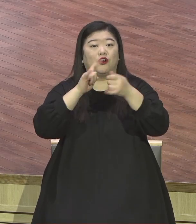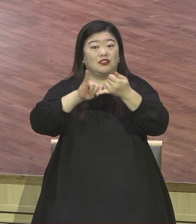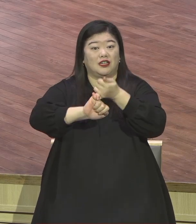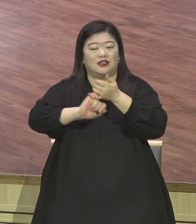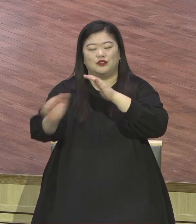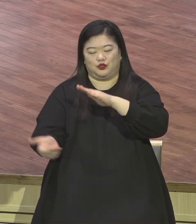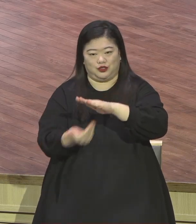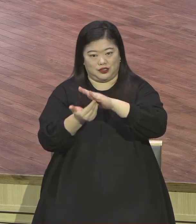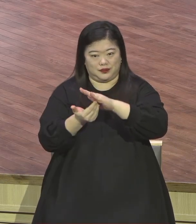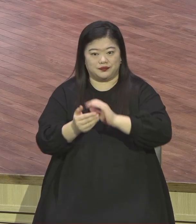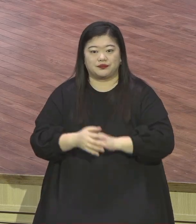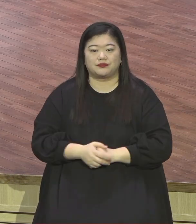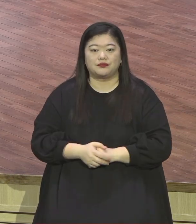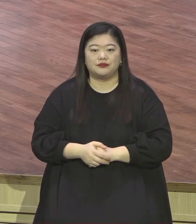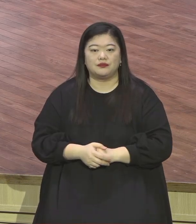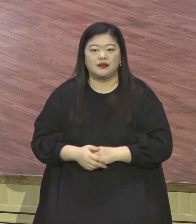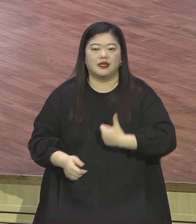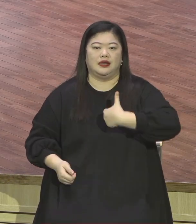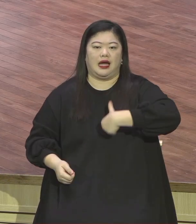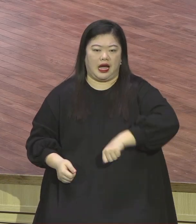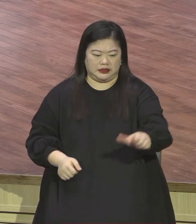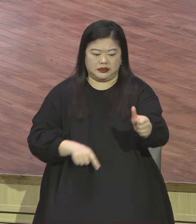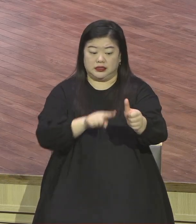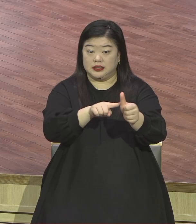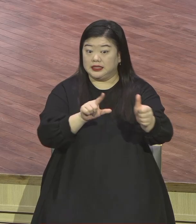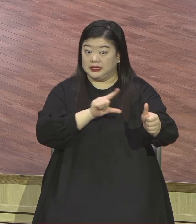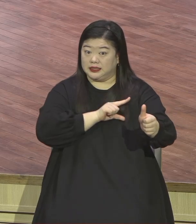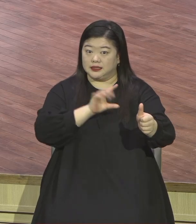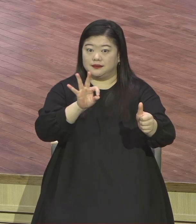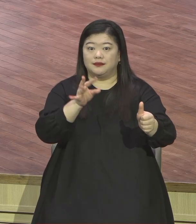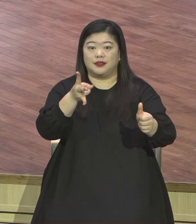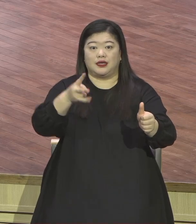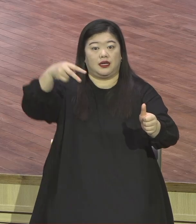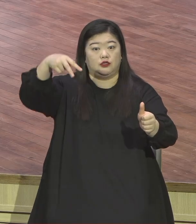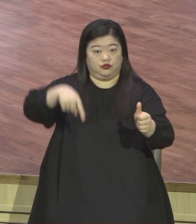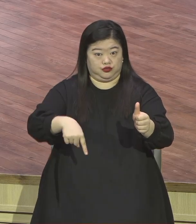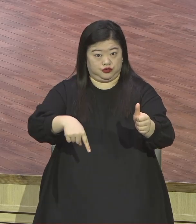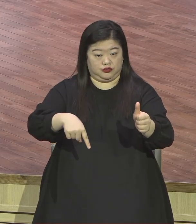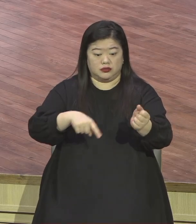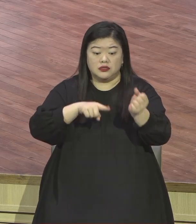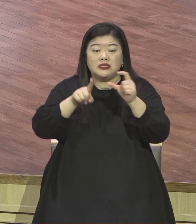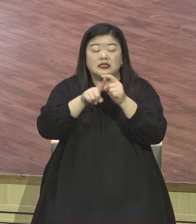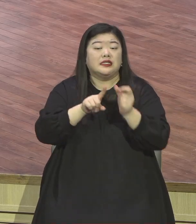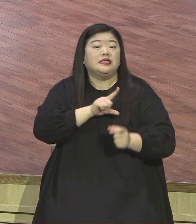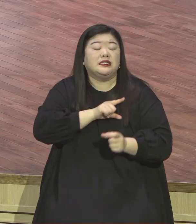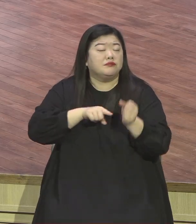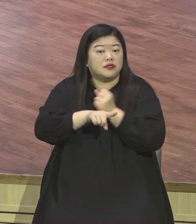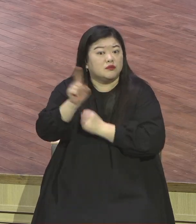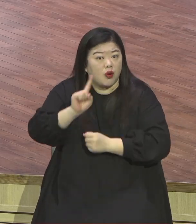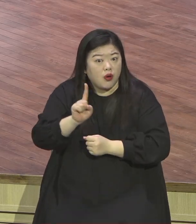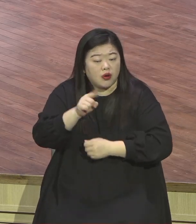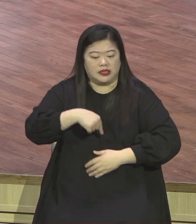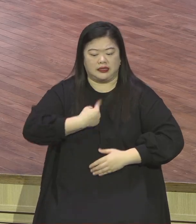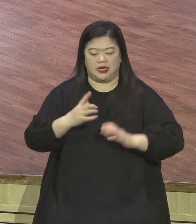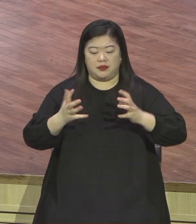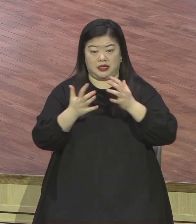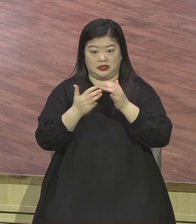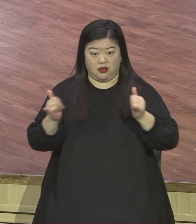봅니다 아들을 낳으리니 이름을 예수로 하라 이란 그가 자기 백성을 그들의 죄에서 구원할 자 있으미라 하니라